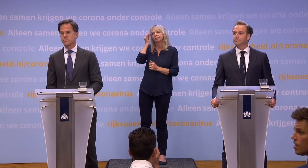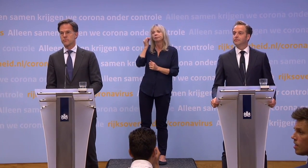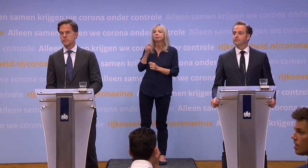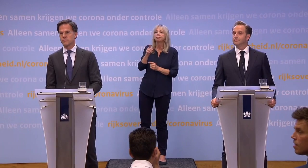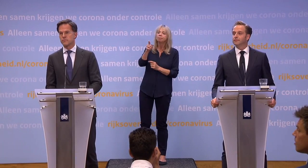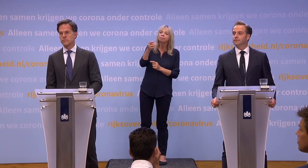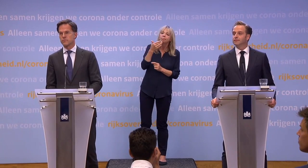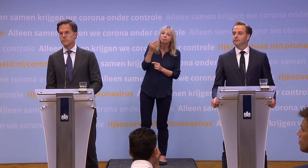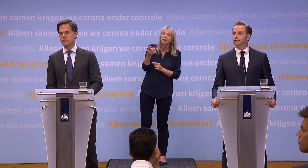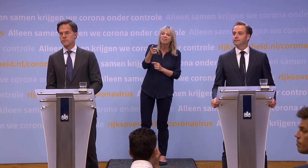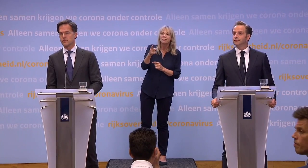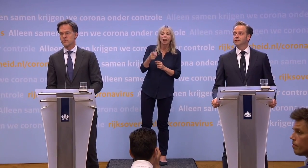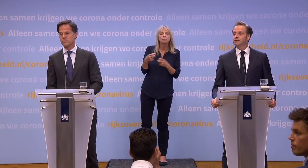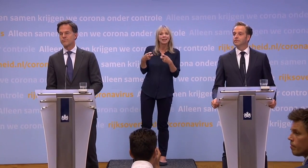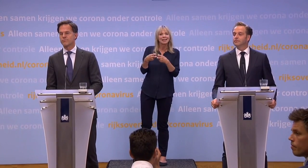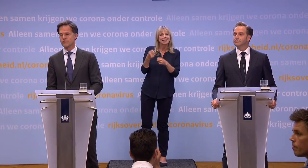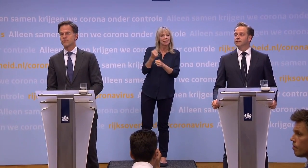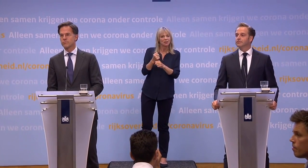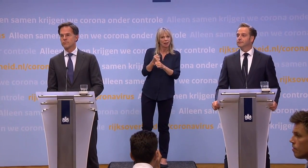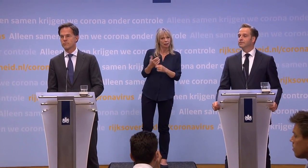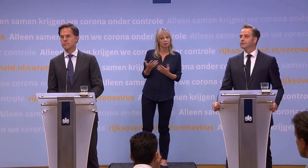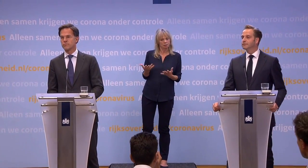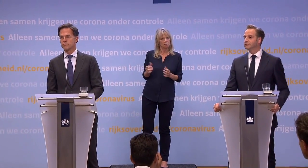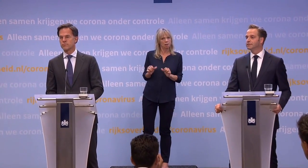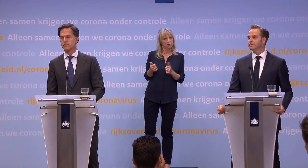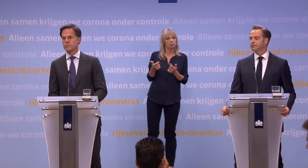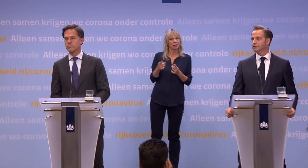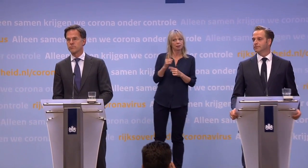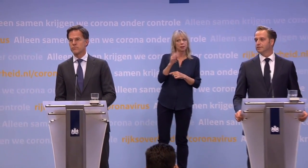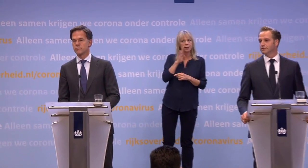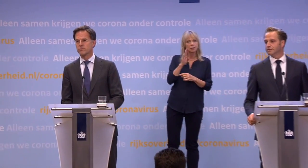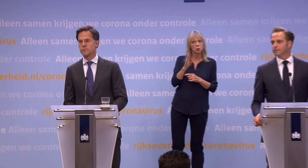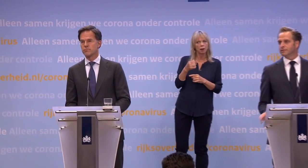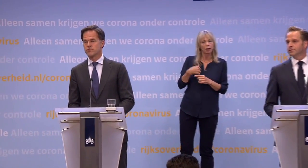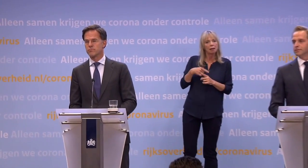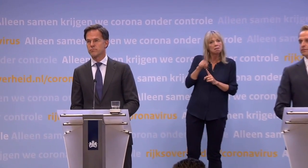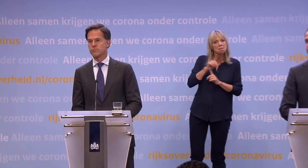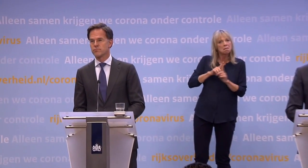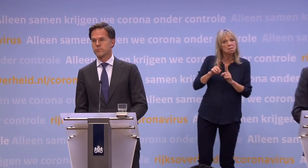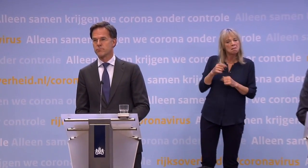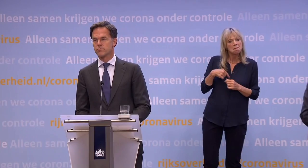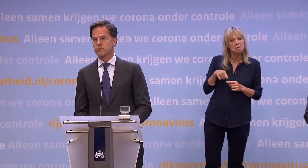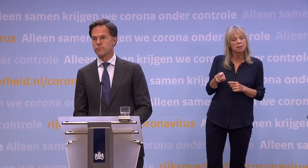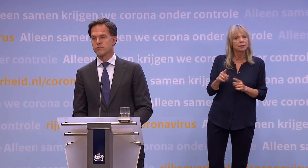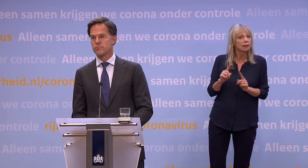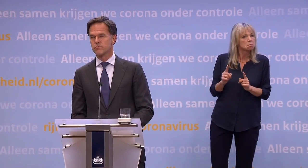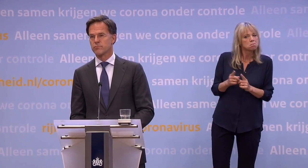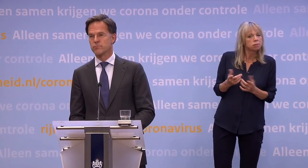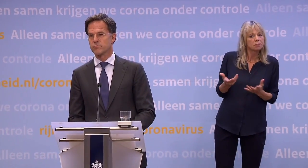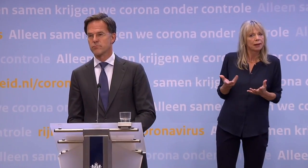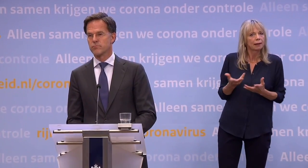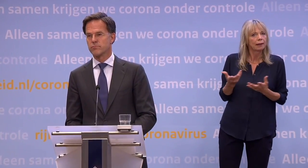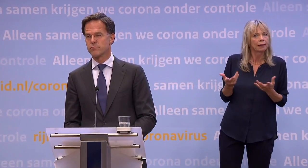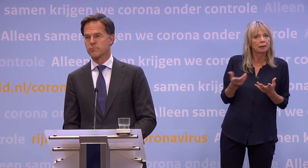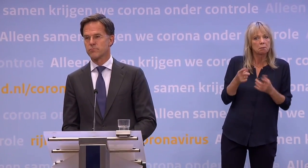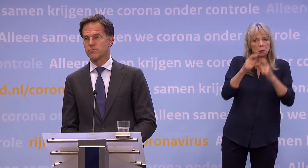Ja, vroeg me af, de sekswerkers mogen weer aan de slag per 1 juli, als ik me niet vergis. Ik vroeg me af, gelden daar nou nog beperkingen voor? Moet je dan